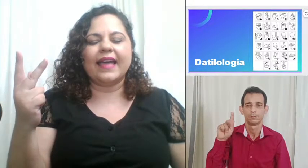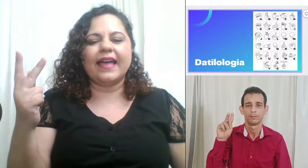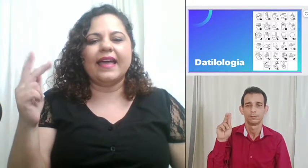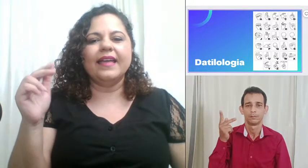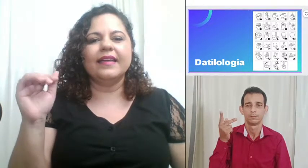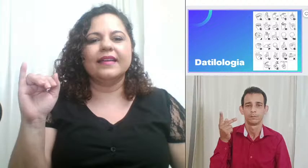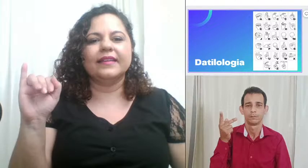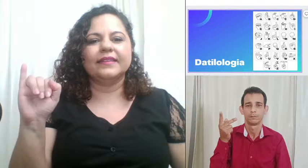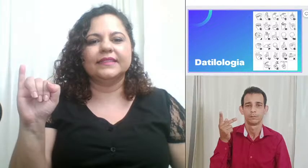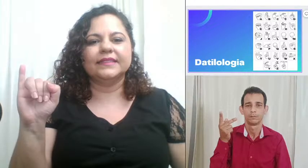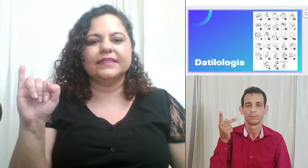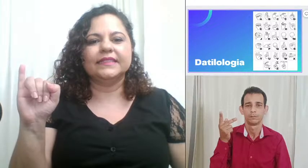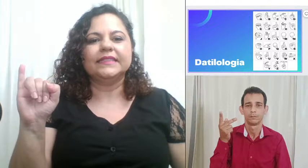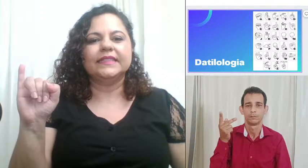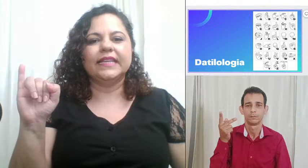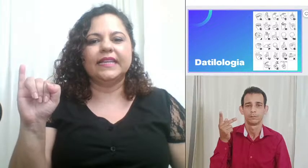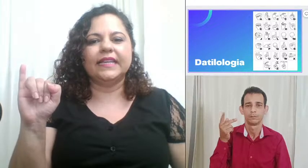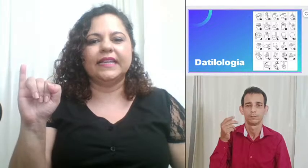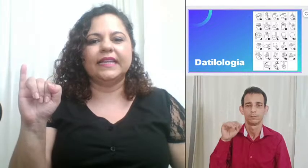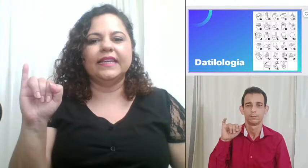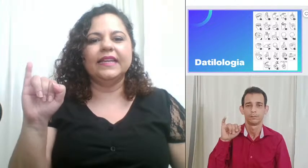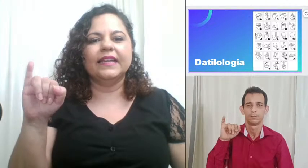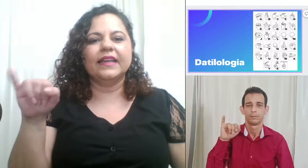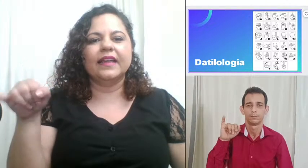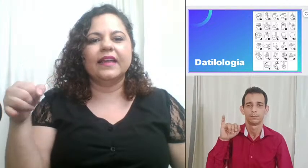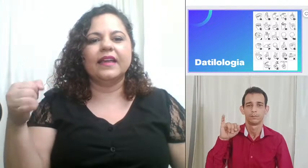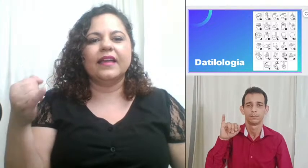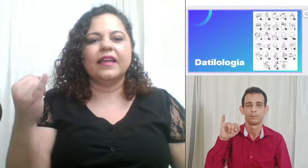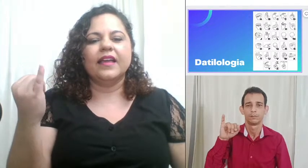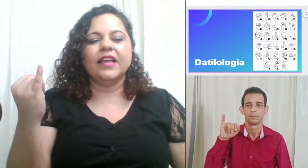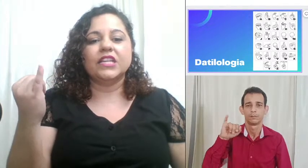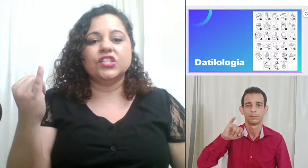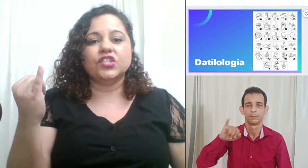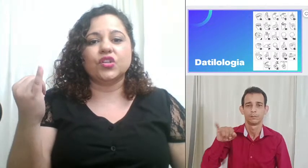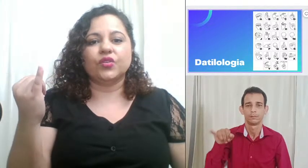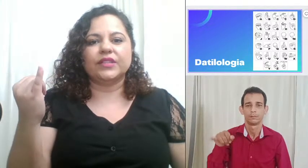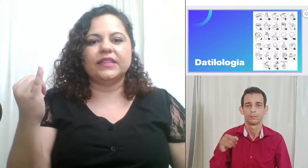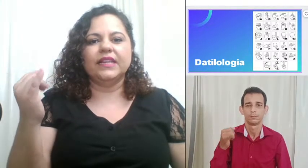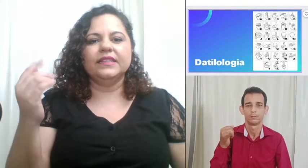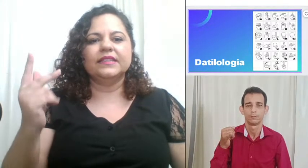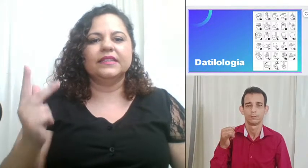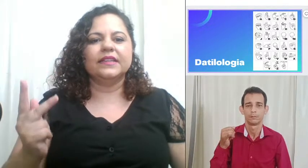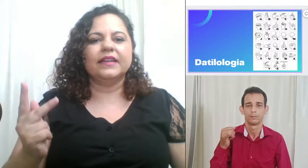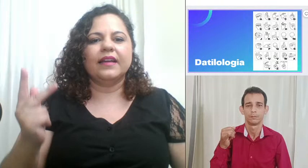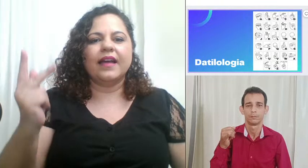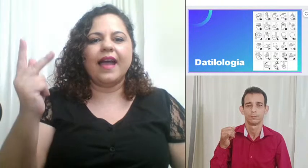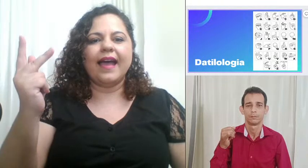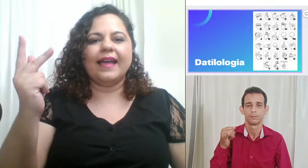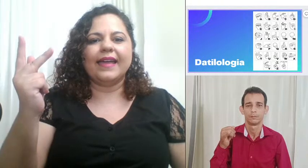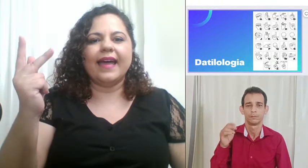I J J K